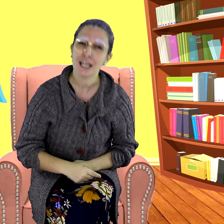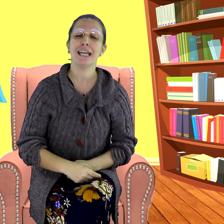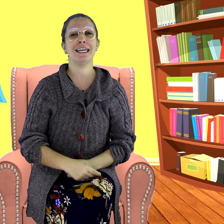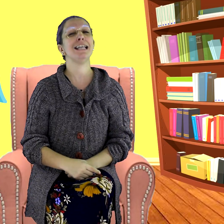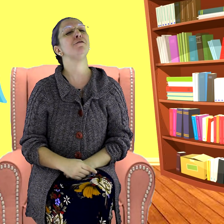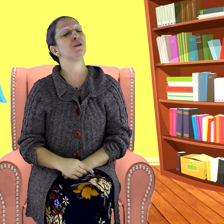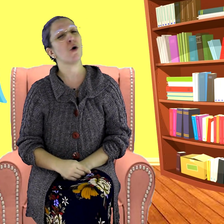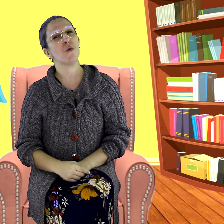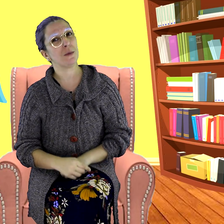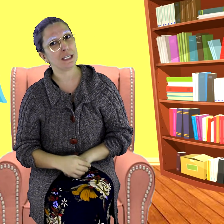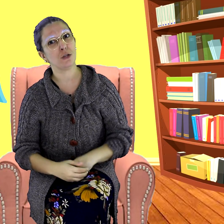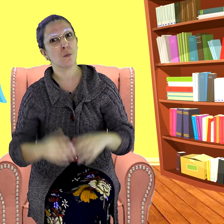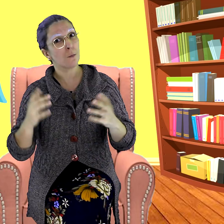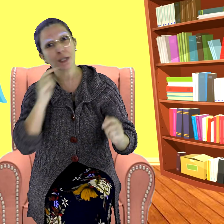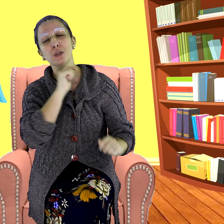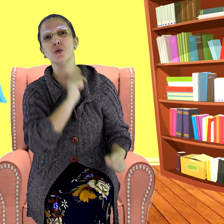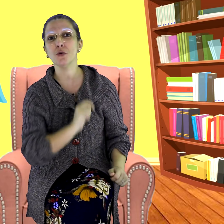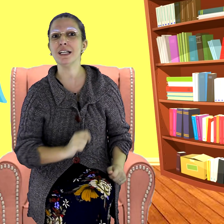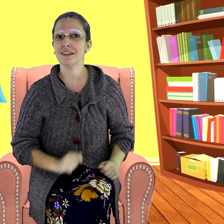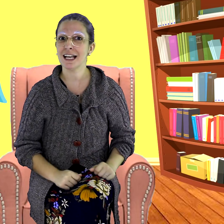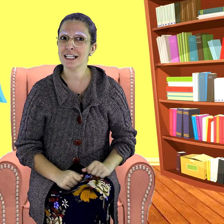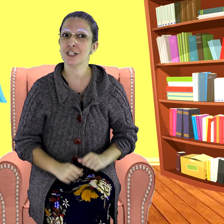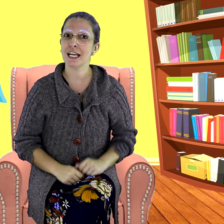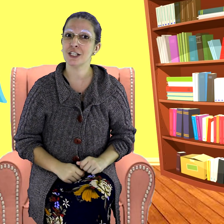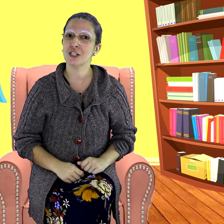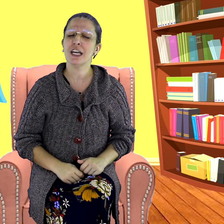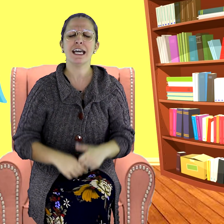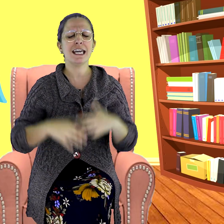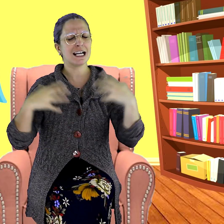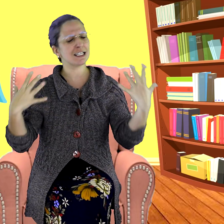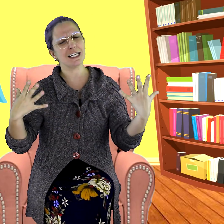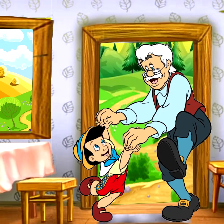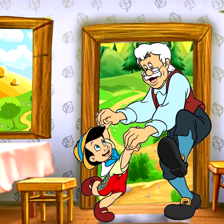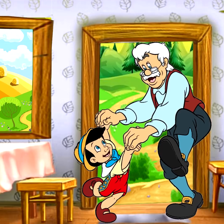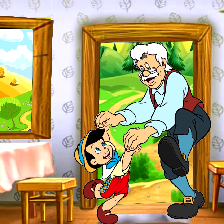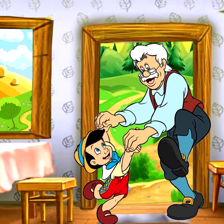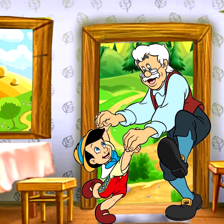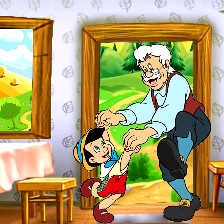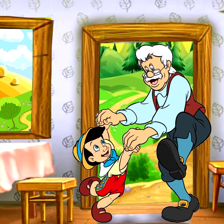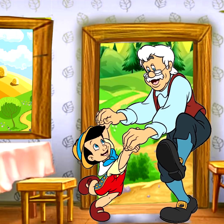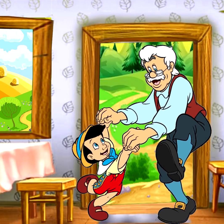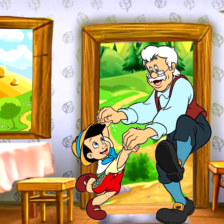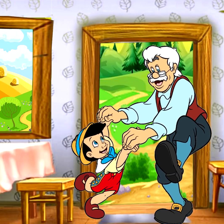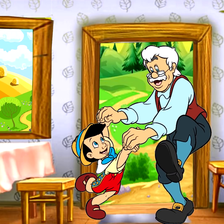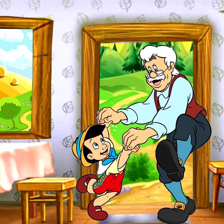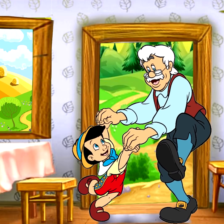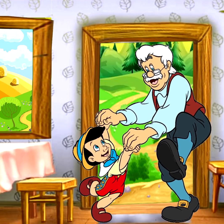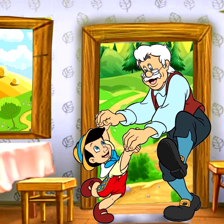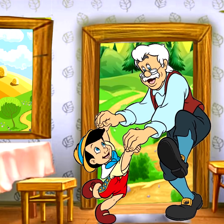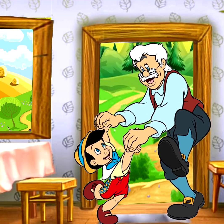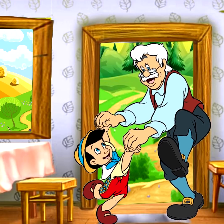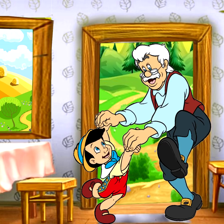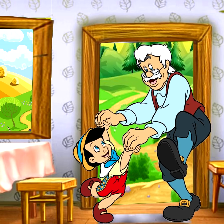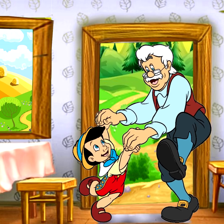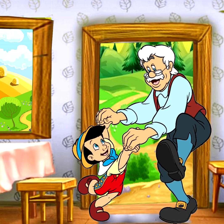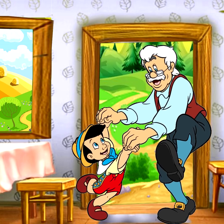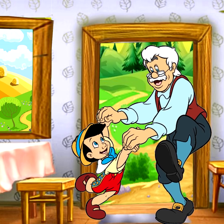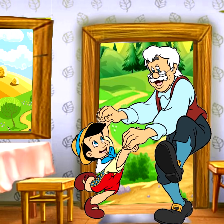E ele ficou um menino muito inteligente. E assim, eles formaram uma família muito feliz.